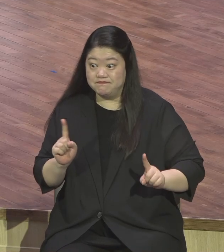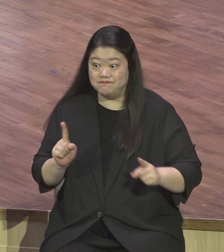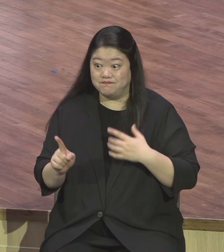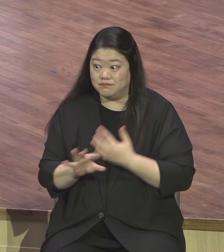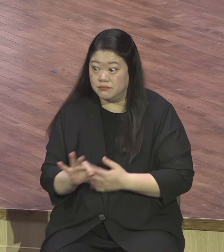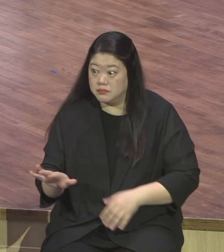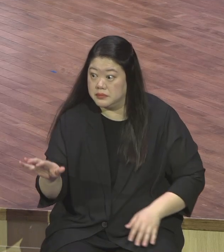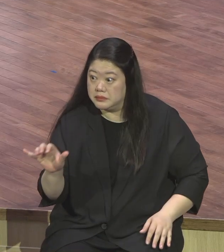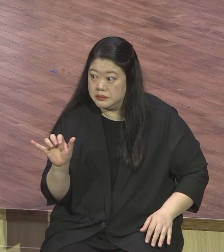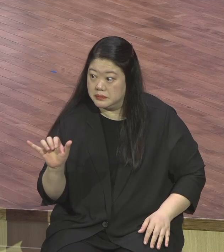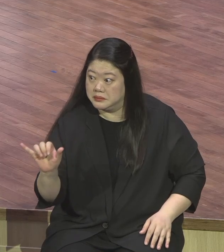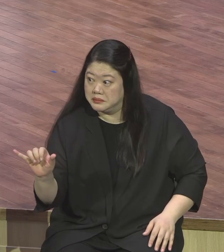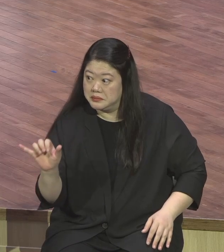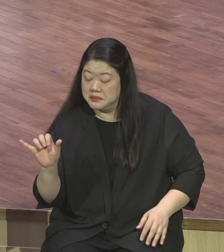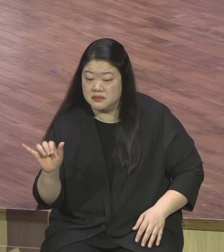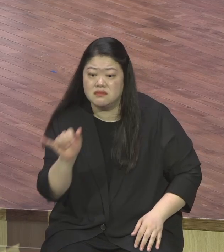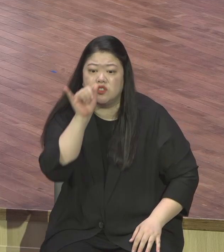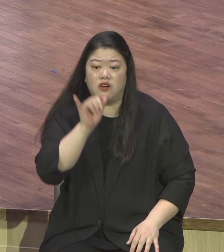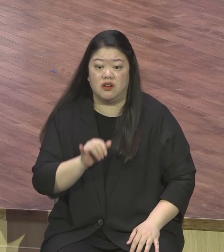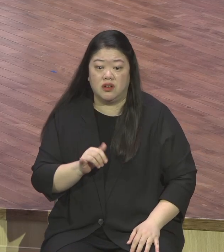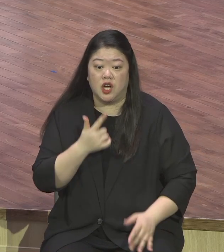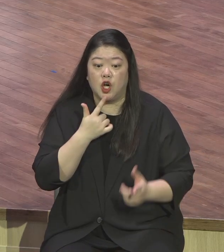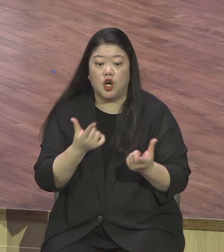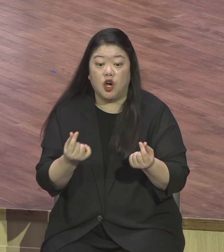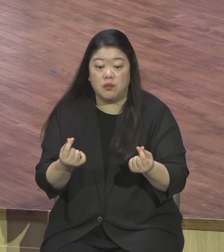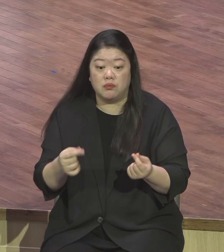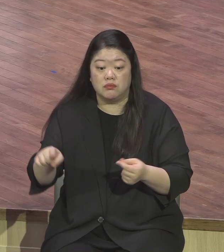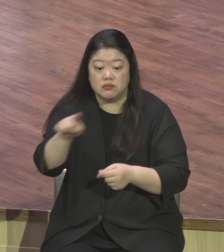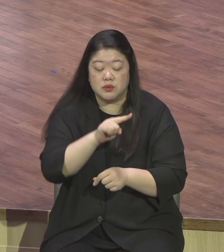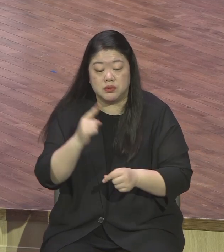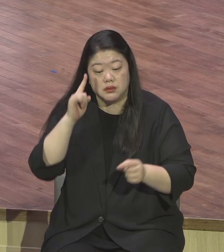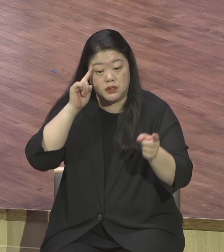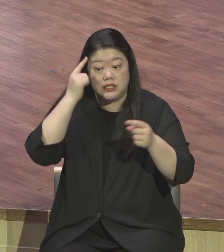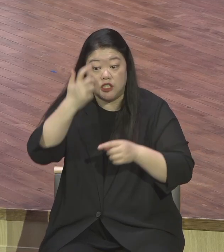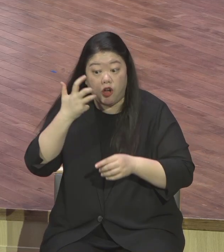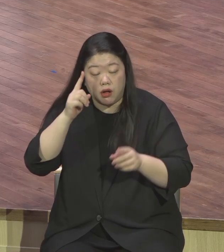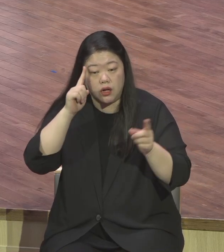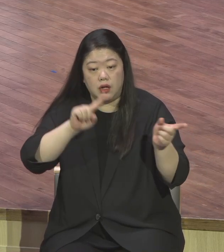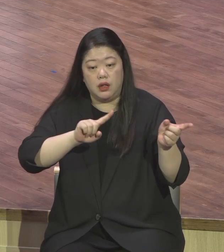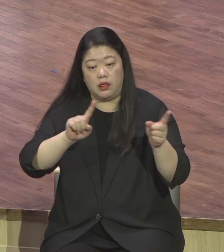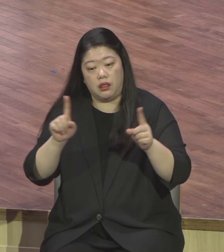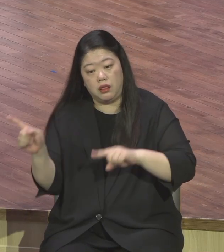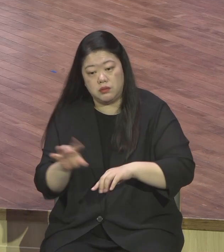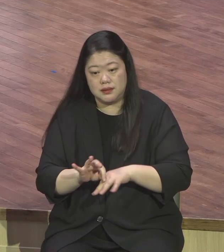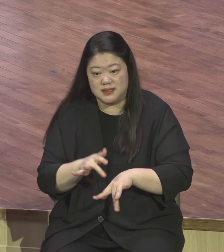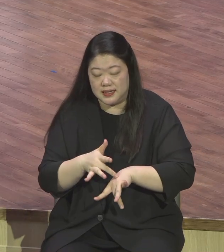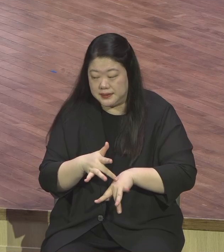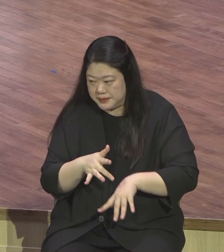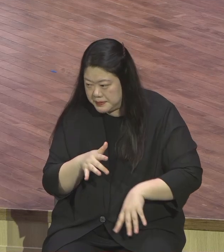사단의 속자는 뭐 속았다 당했다 그런 거 안 해요 그런 거 하게 하지 않습니다